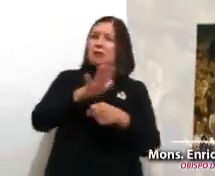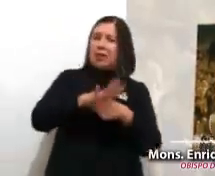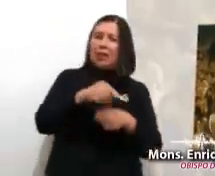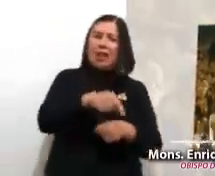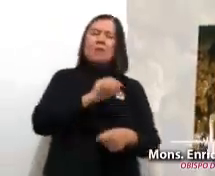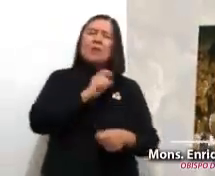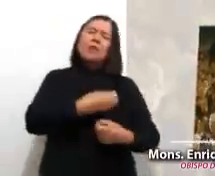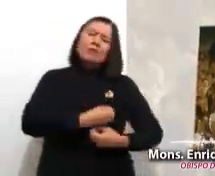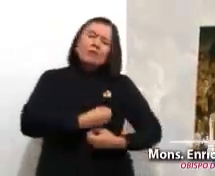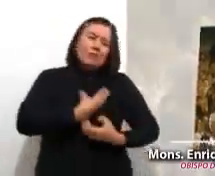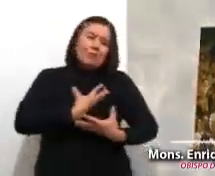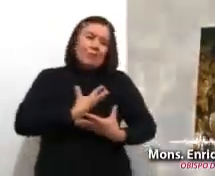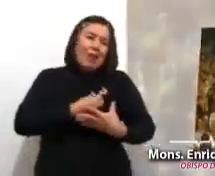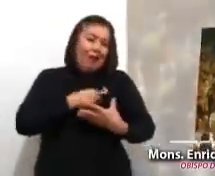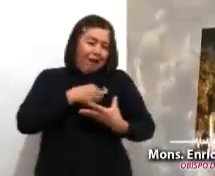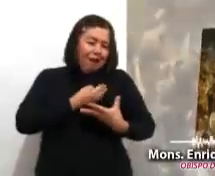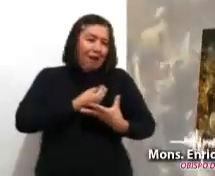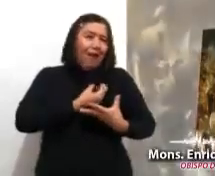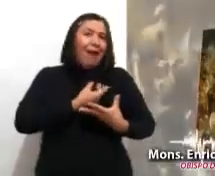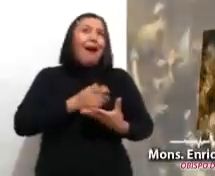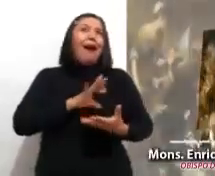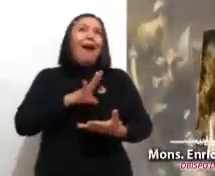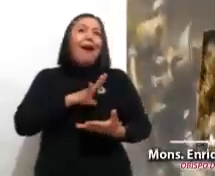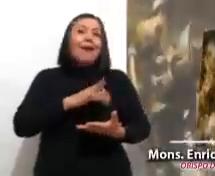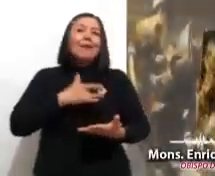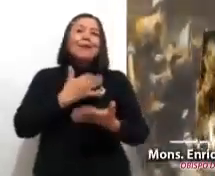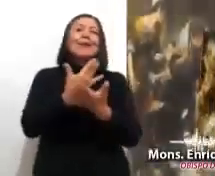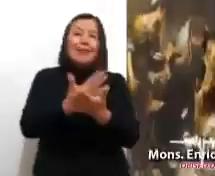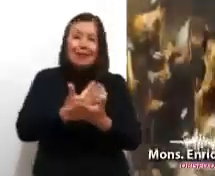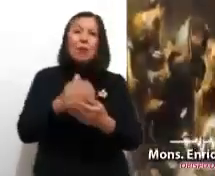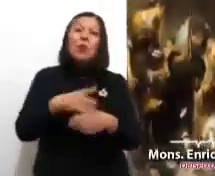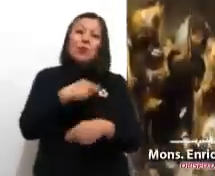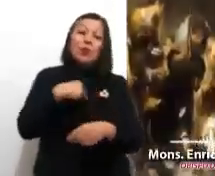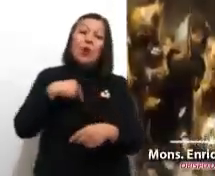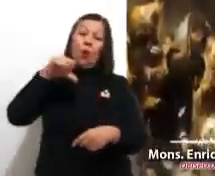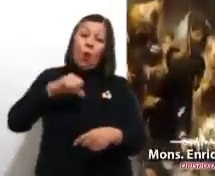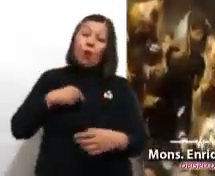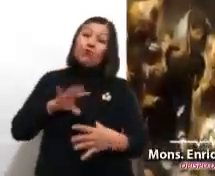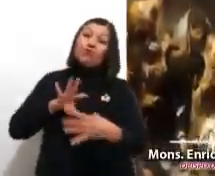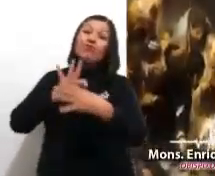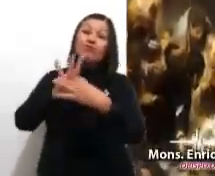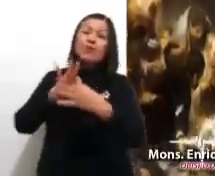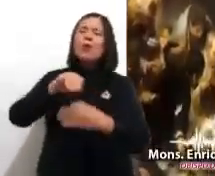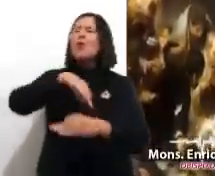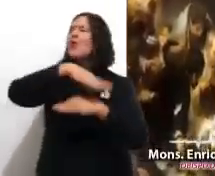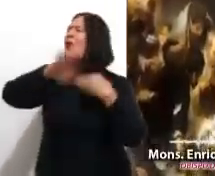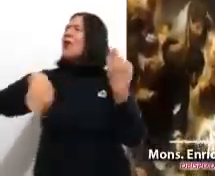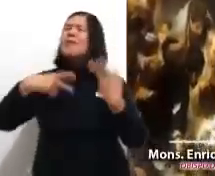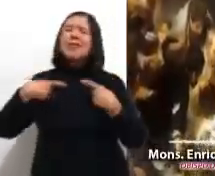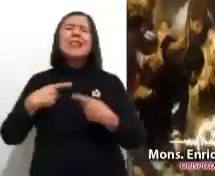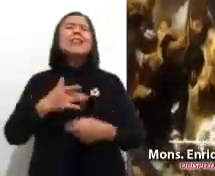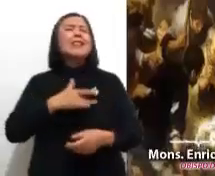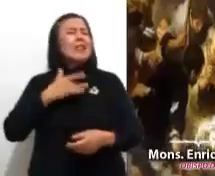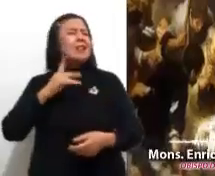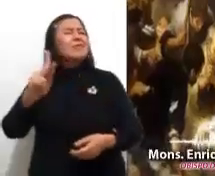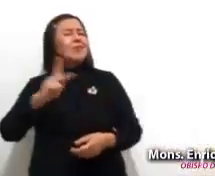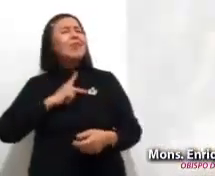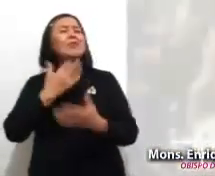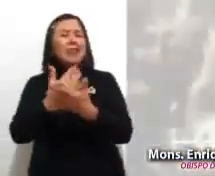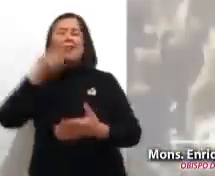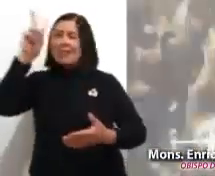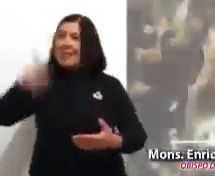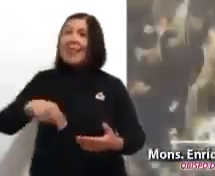Él hace nacer en nosotros la verdadera esperanza. Por eso hoy nos unimos a todos los hombres en la esperanza.